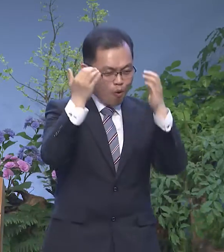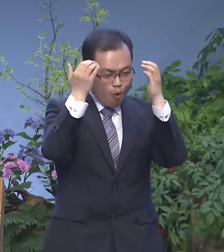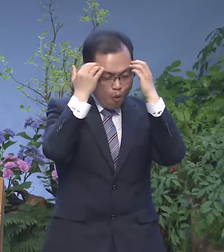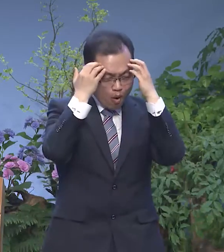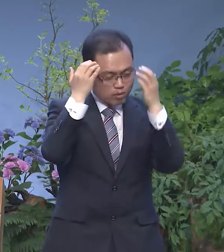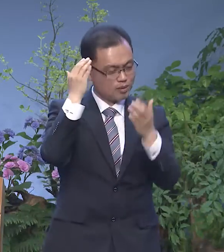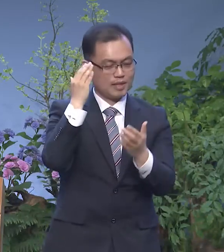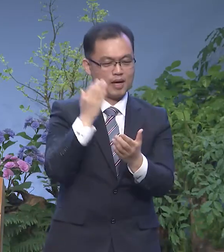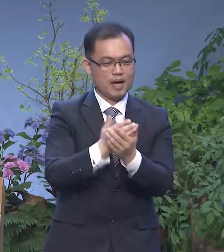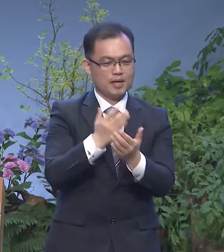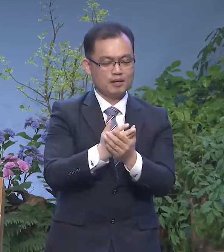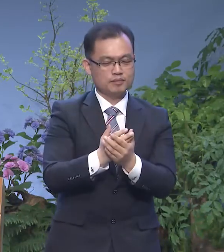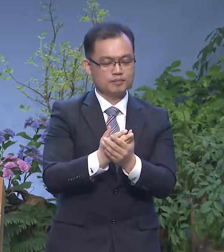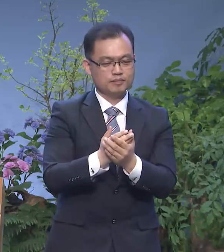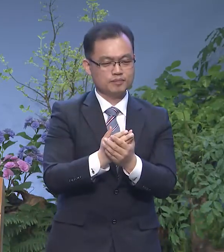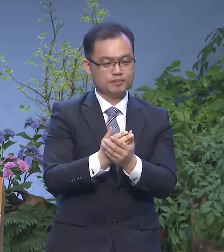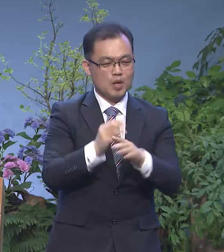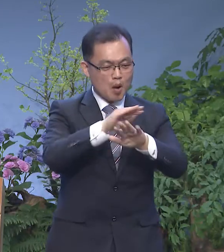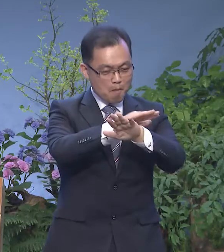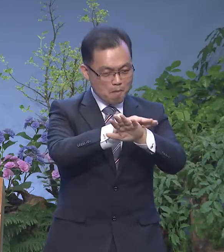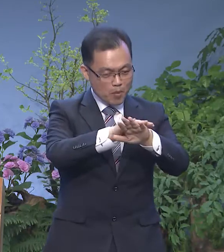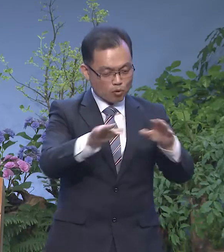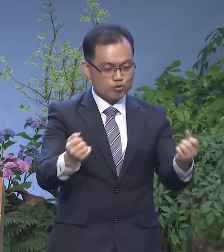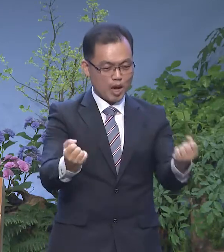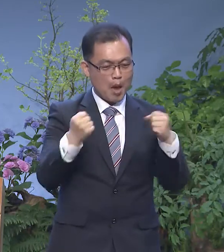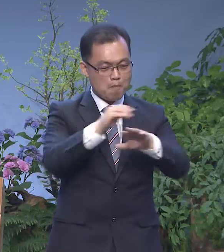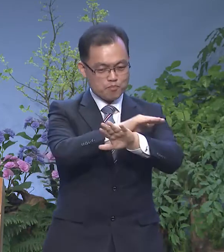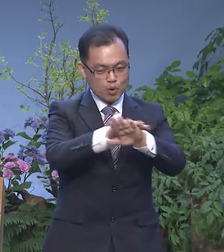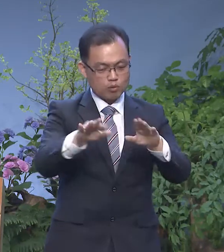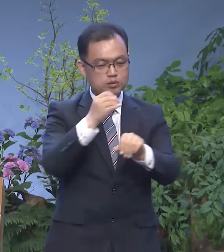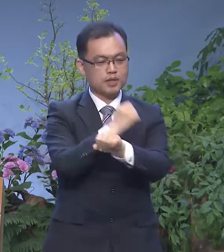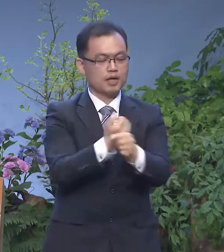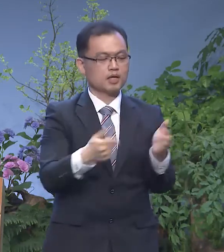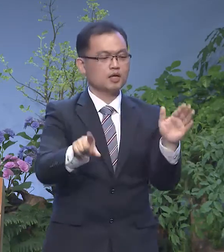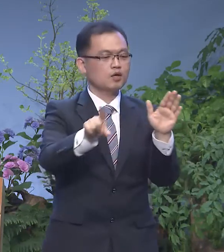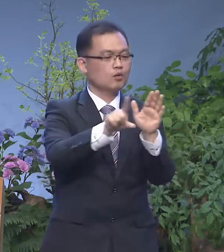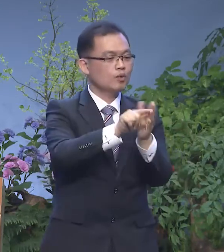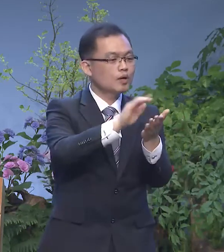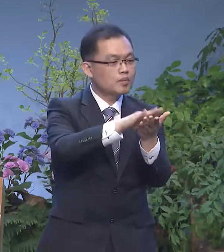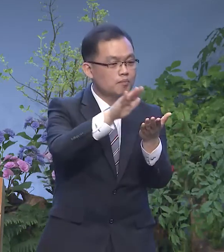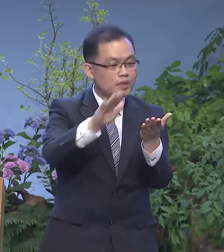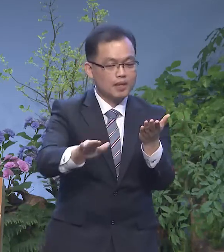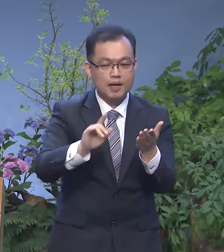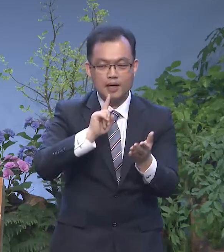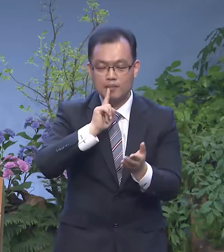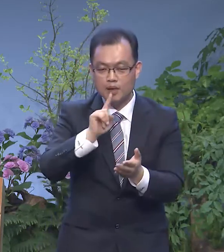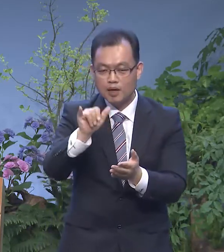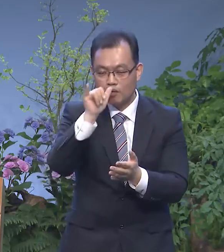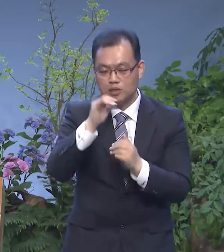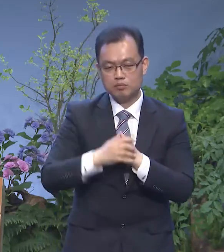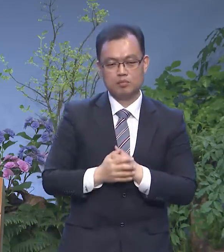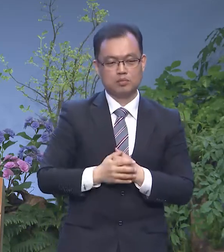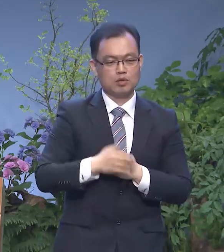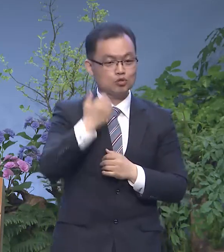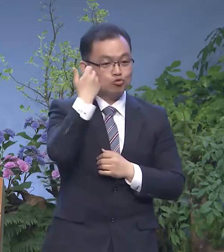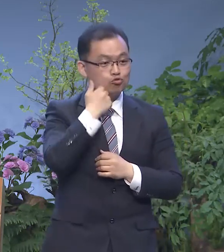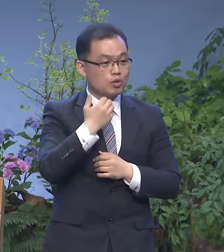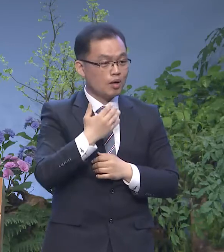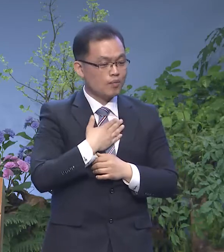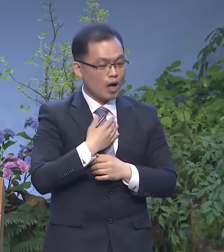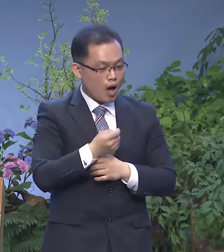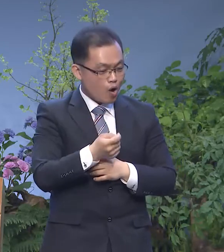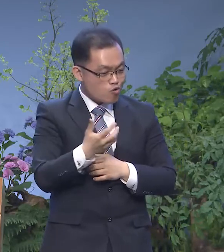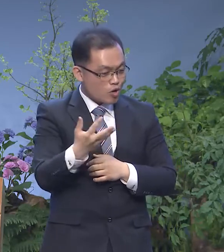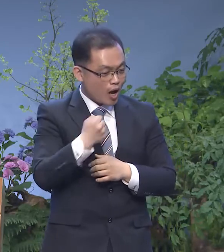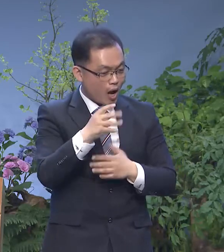아니여 평균케 하려 함이라고 말씀하고 있습니다 누군가 나보다 적게 가졌으면 많이 가진